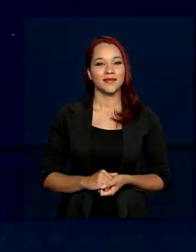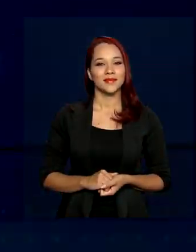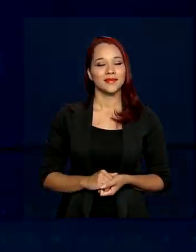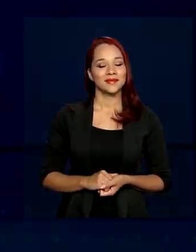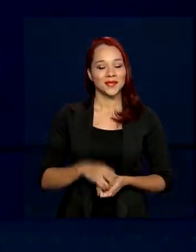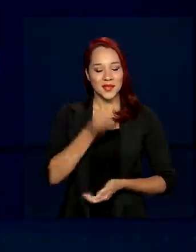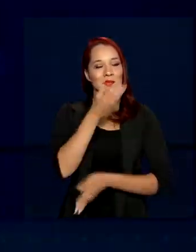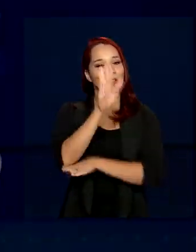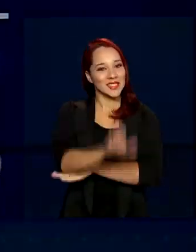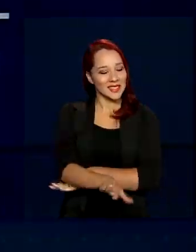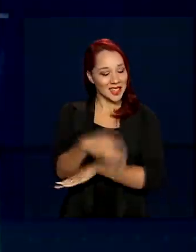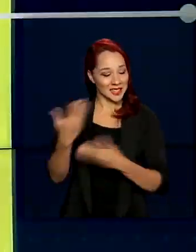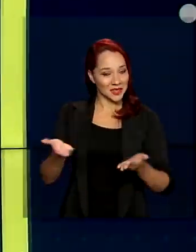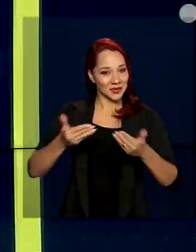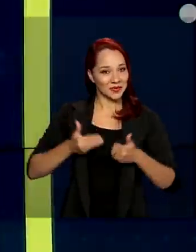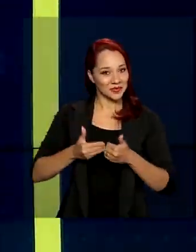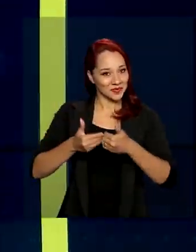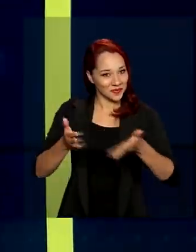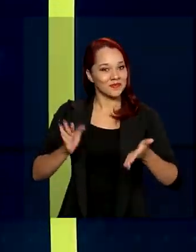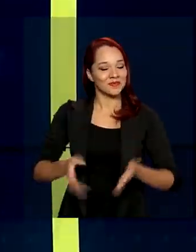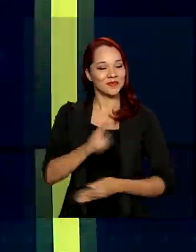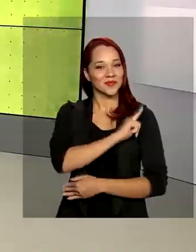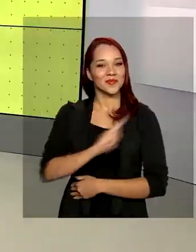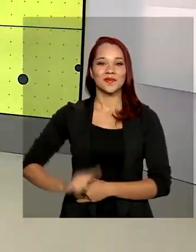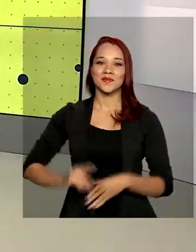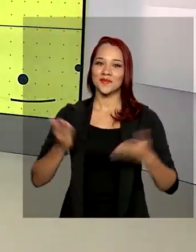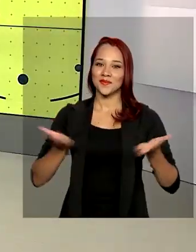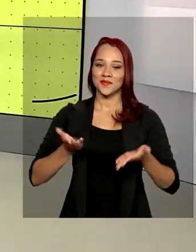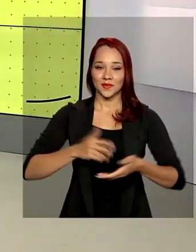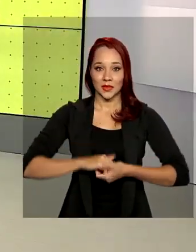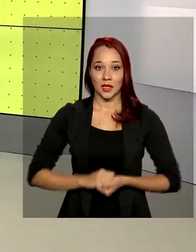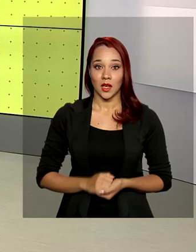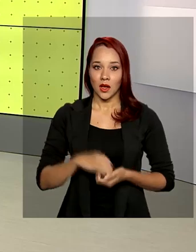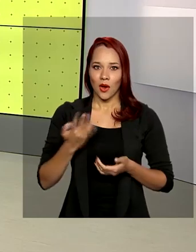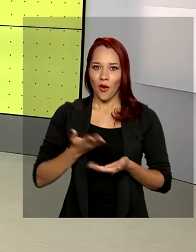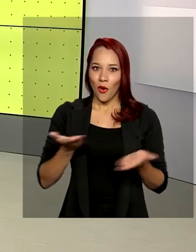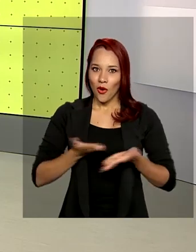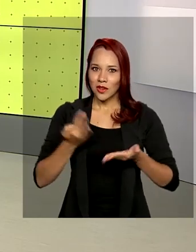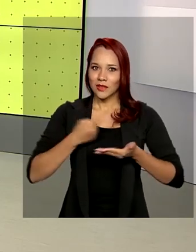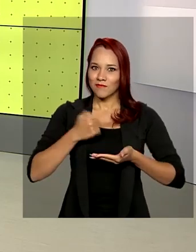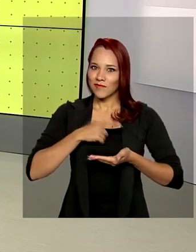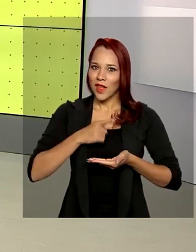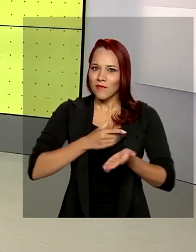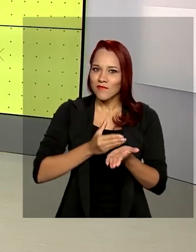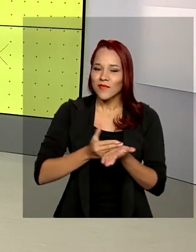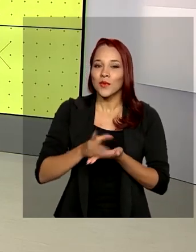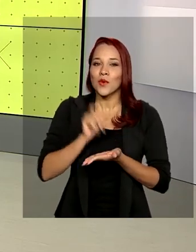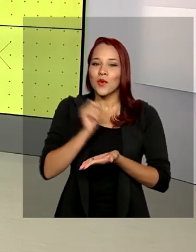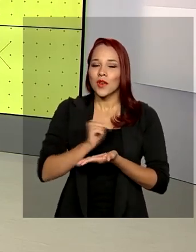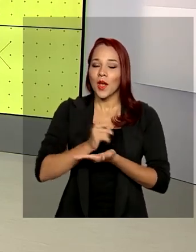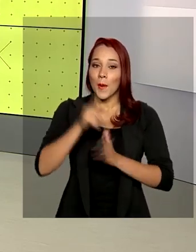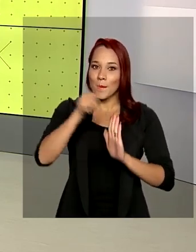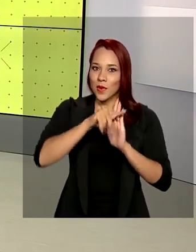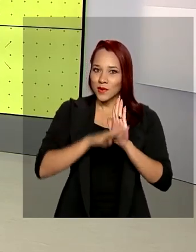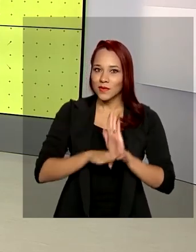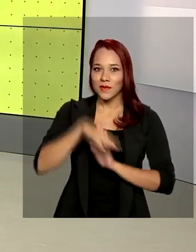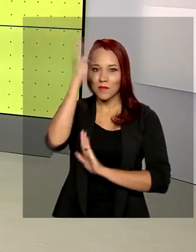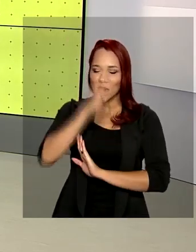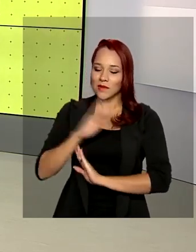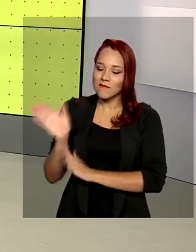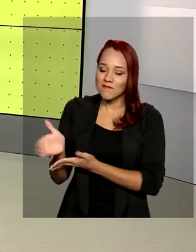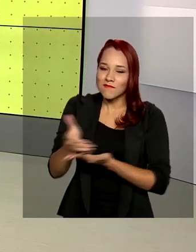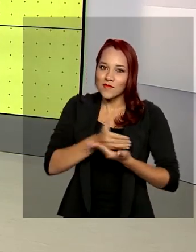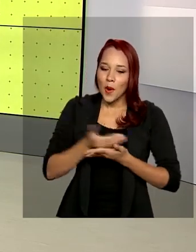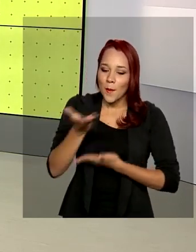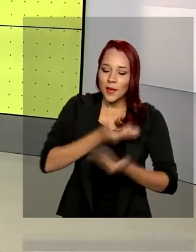Boa tarde, no ar mais um Governo Agora. Foi lançado hoje o Projeto Brasil Acolhedor, uma parceria do Governo